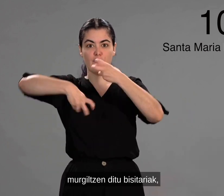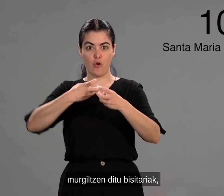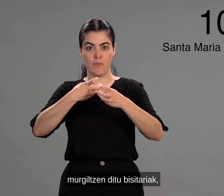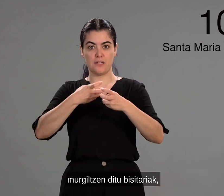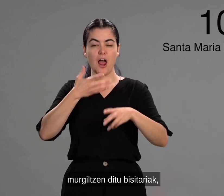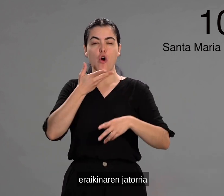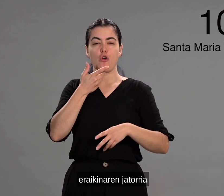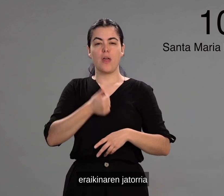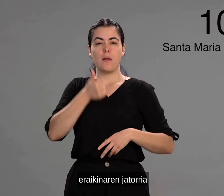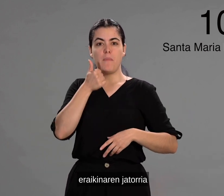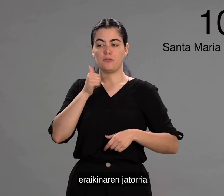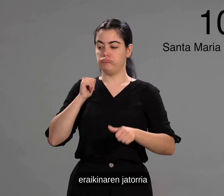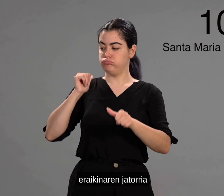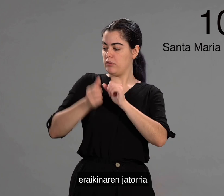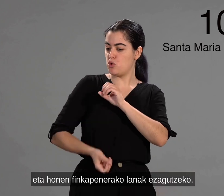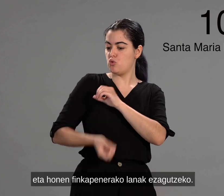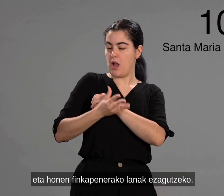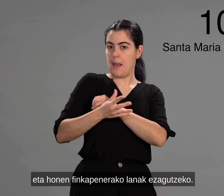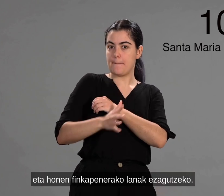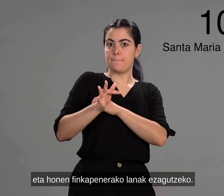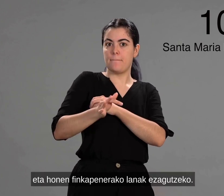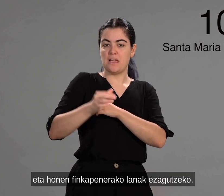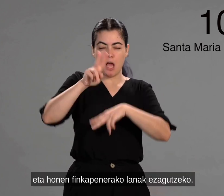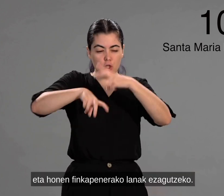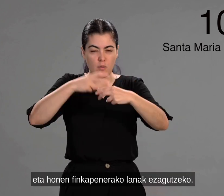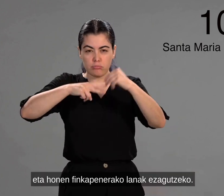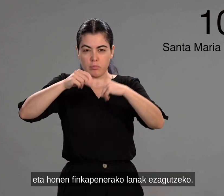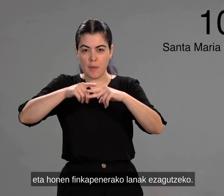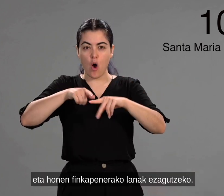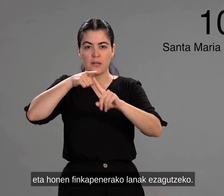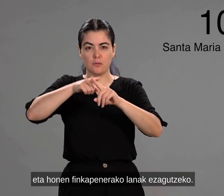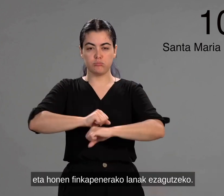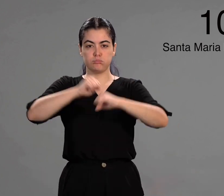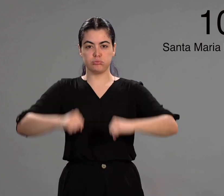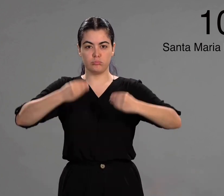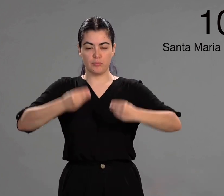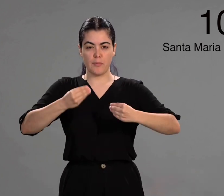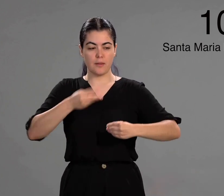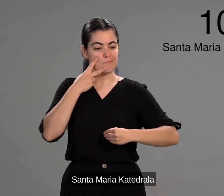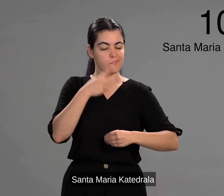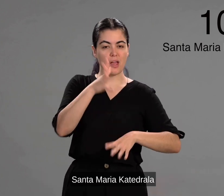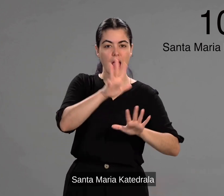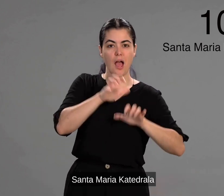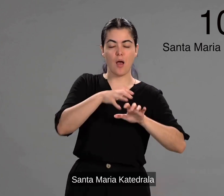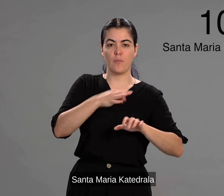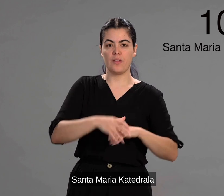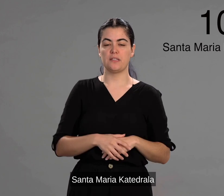bizitariak, eraikinaren jatorria, eta onen finkapenerako lanak ezagutzeko. Santa Maria Katedrala,